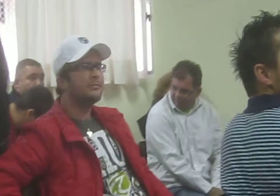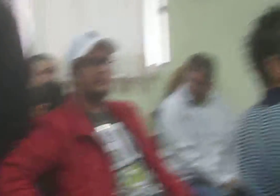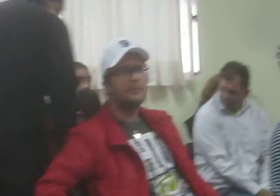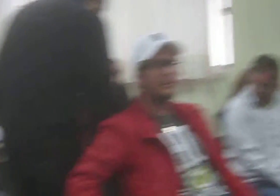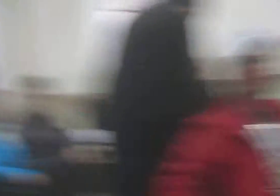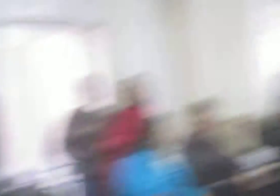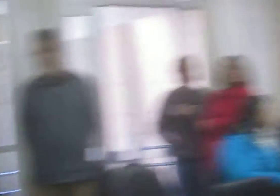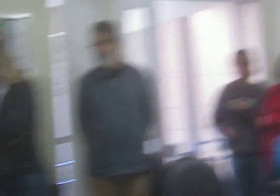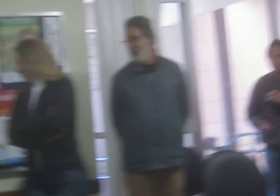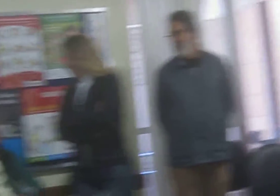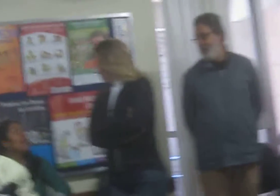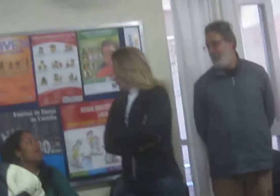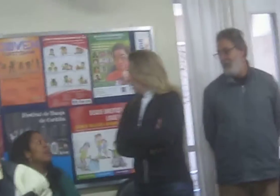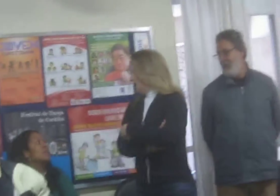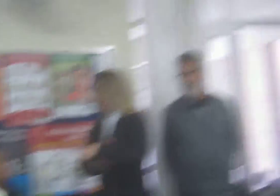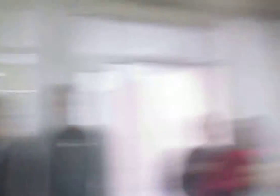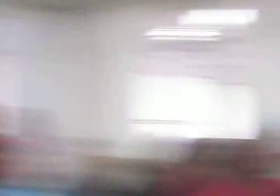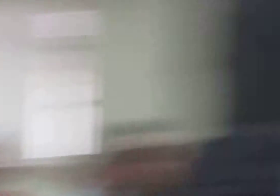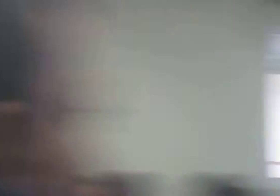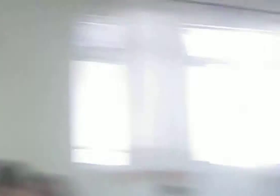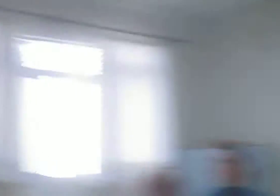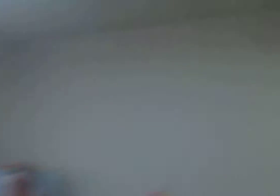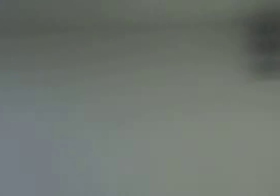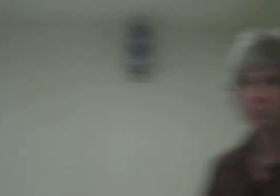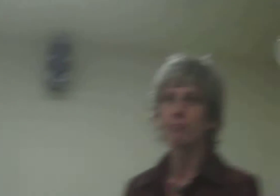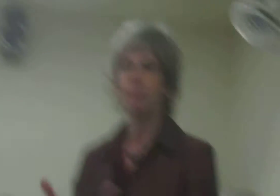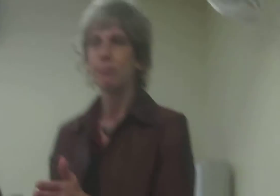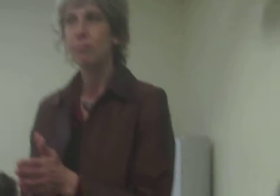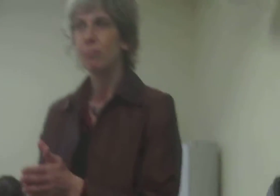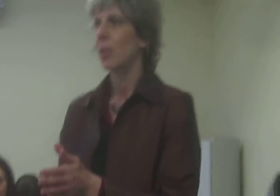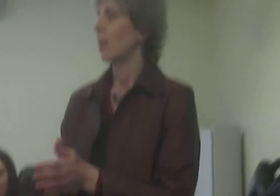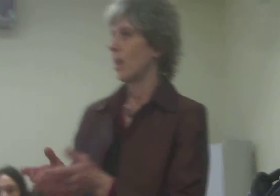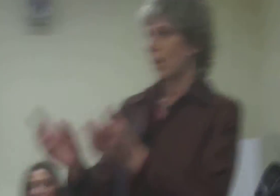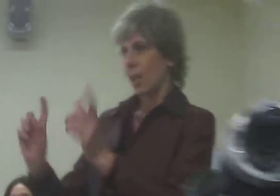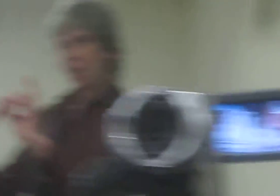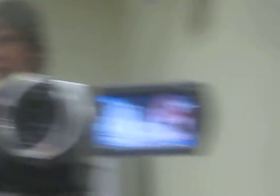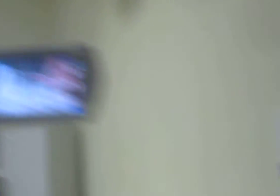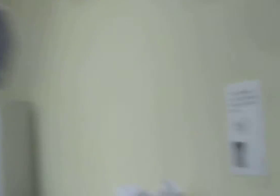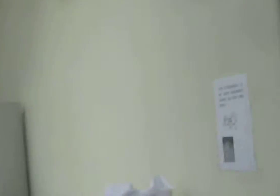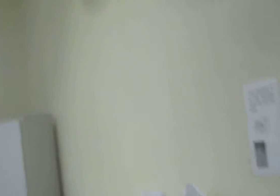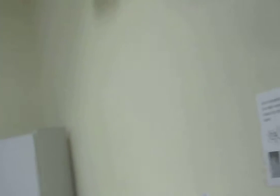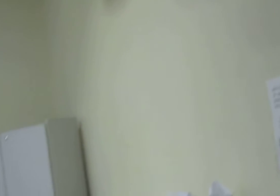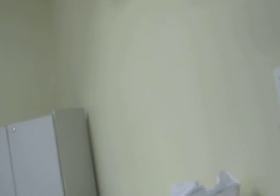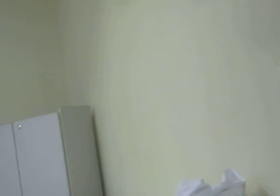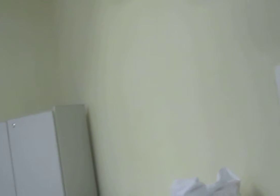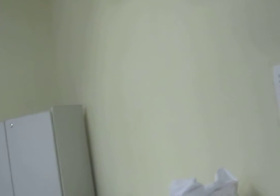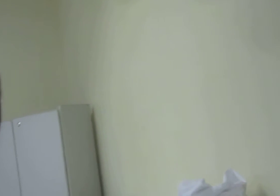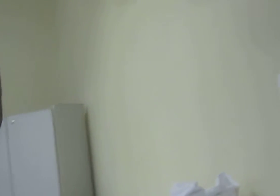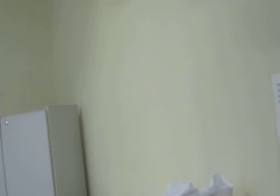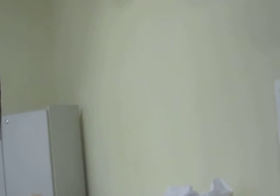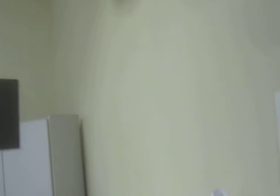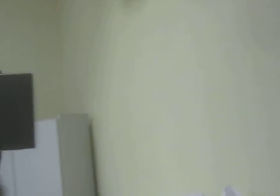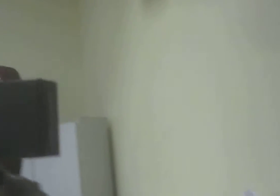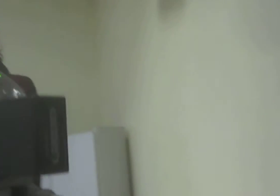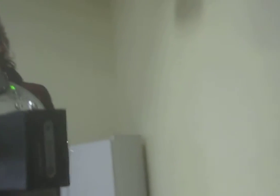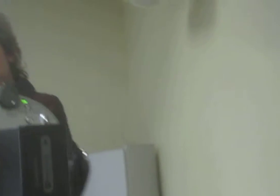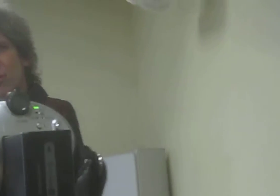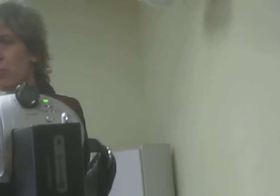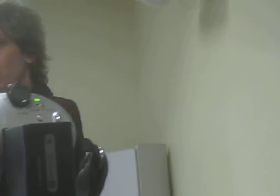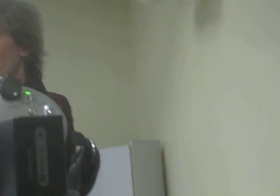Então, gente, eu acho que foi muito válida essa reunião para a gente conhecer